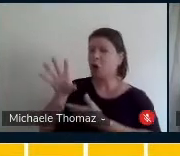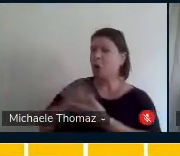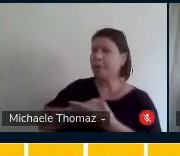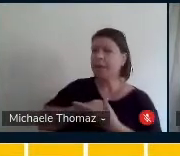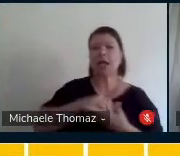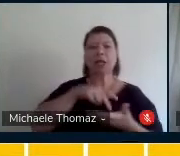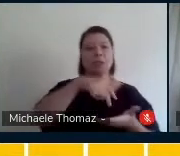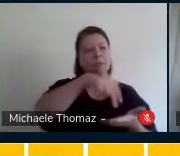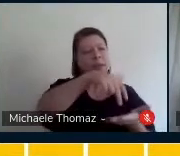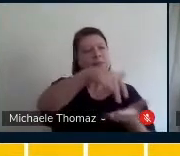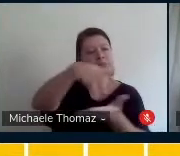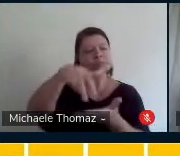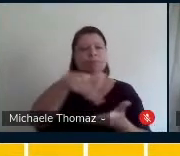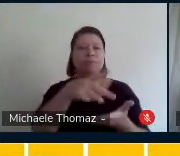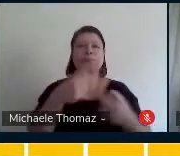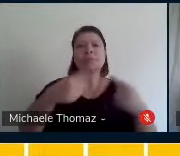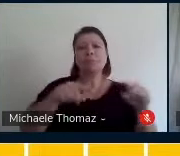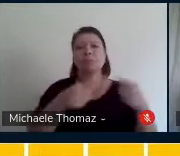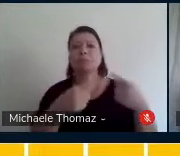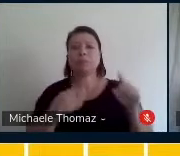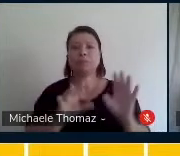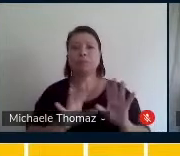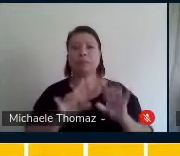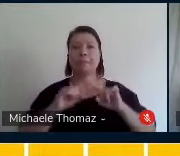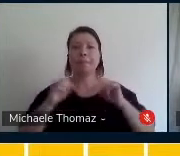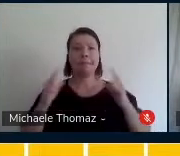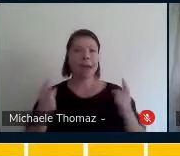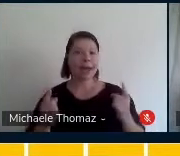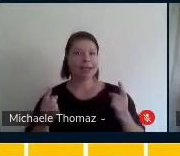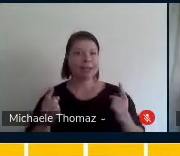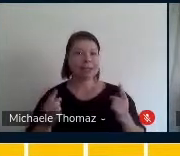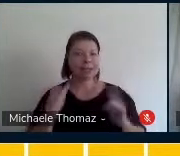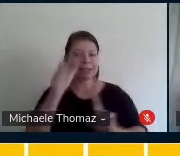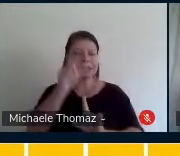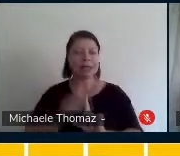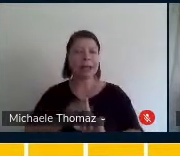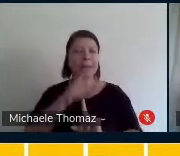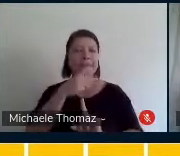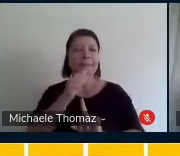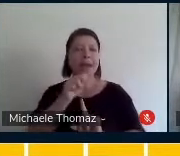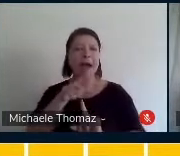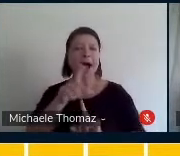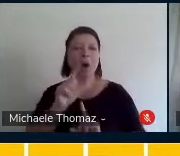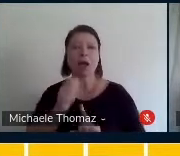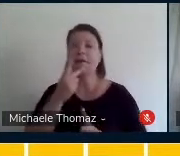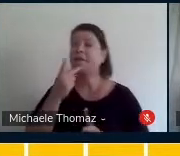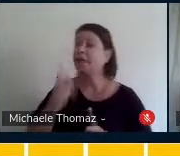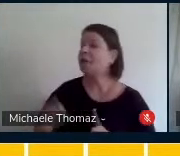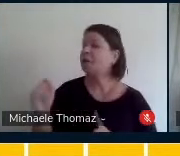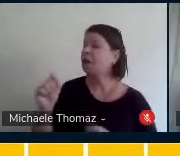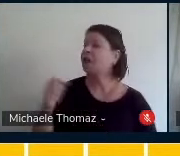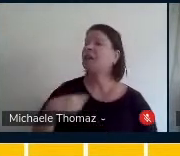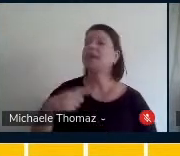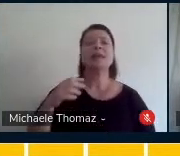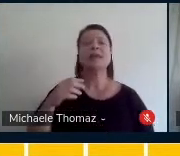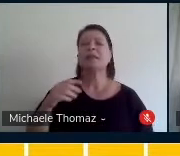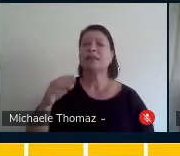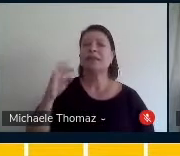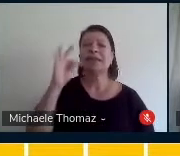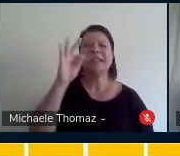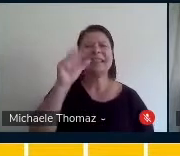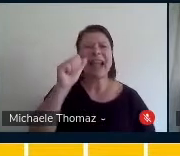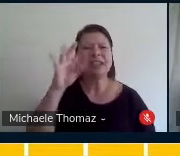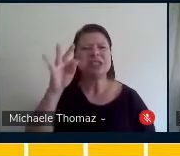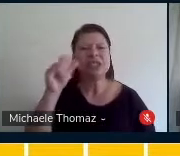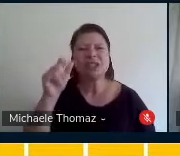musical. Mas, dessa vez, a Paula pega e fala, não, Tati, não precisa ficar aí na frente, não. Professora,